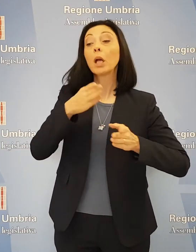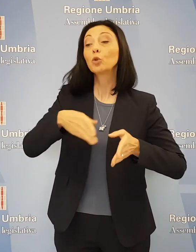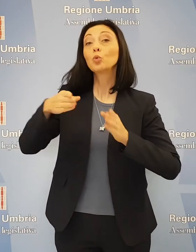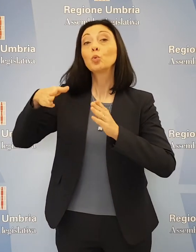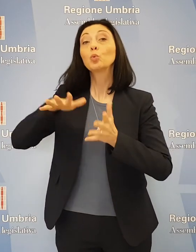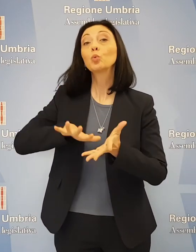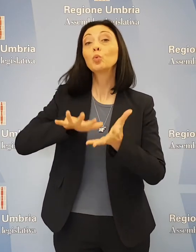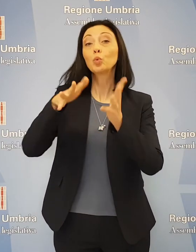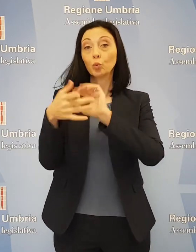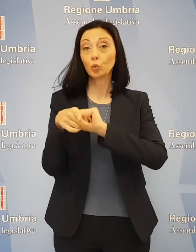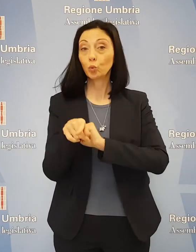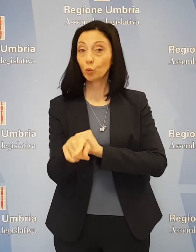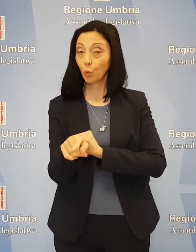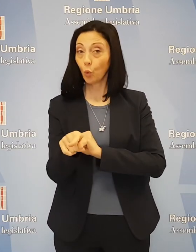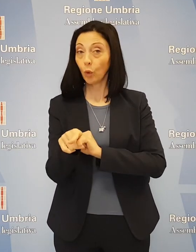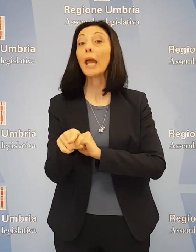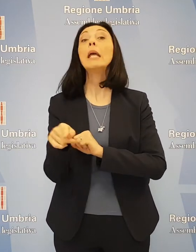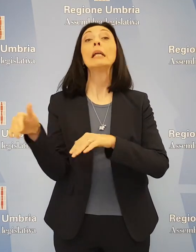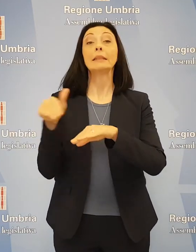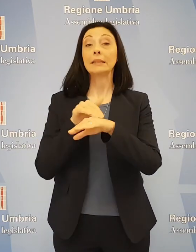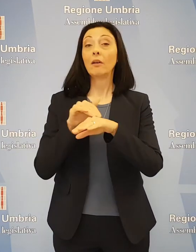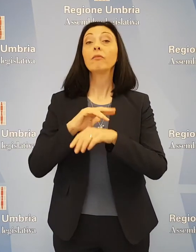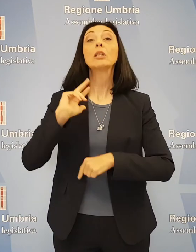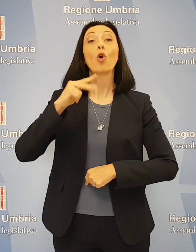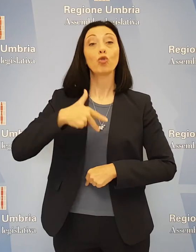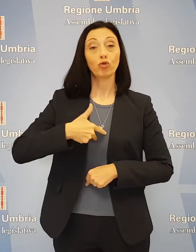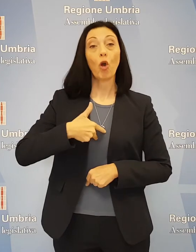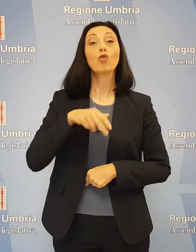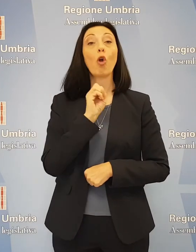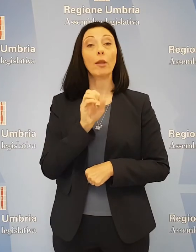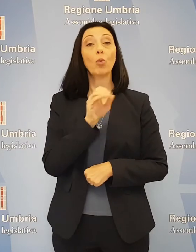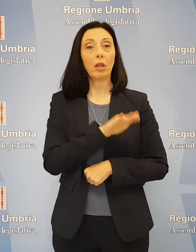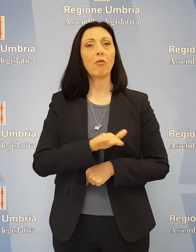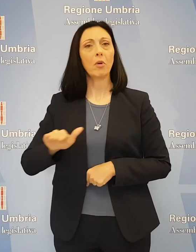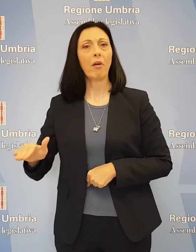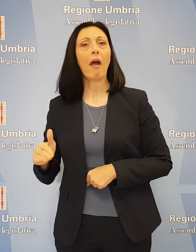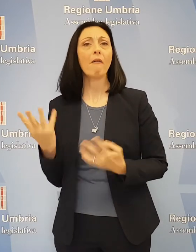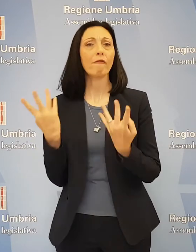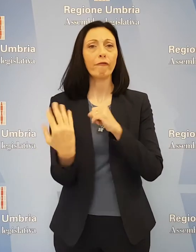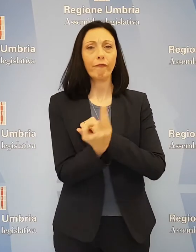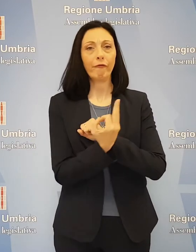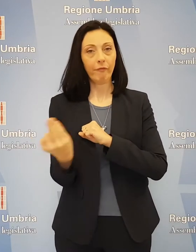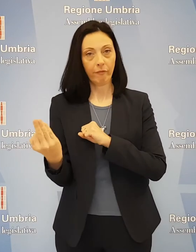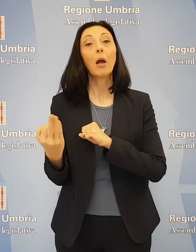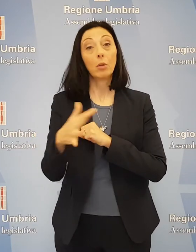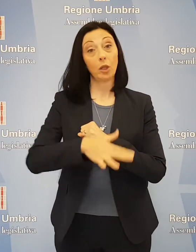delle strutture per il funzionamento dei servizi socioeducativi per la prima infanzia sul territorio regionale.